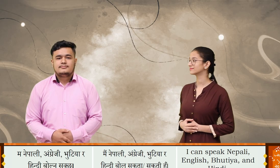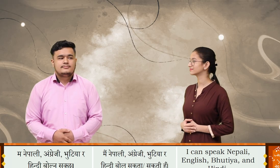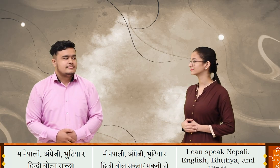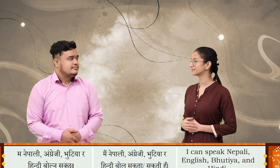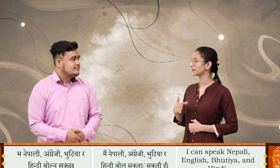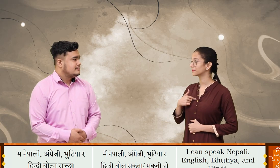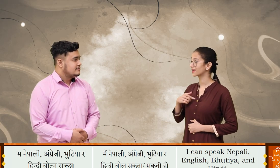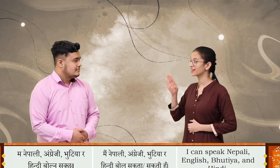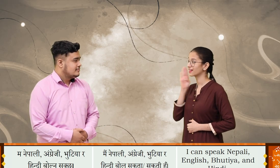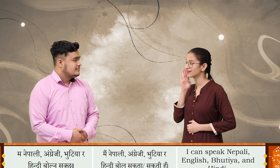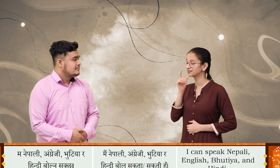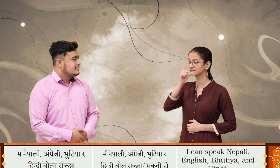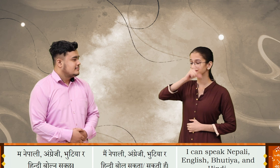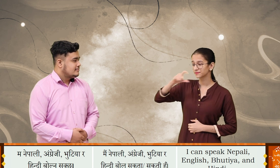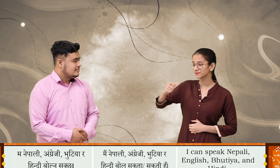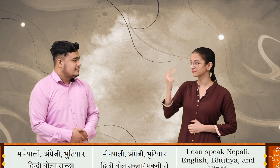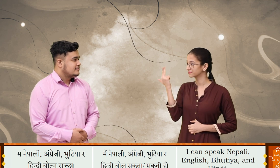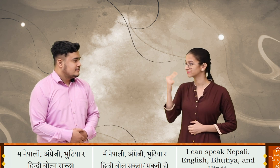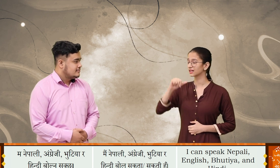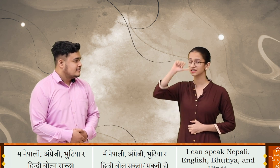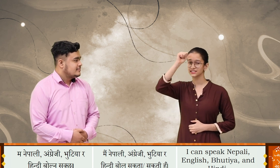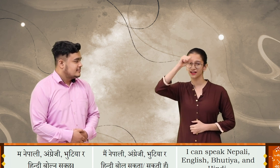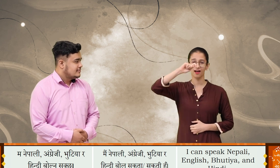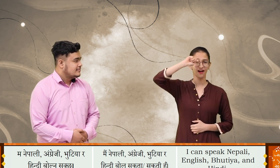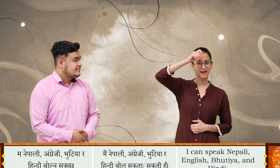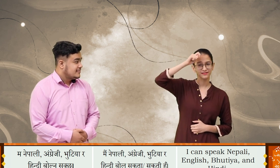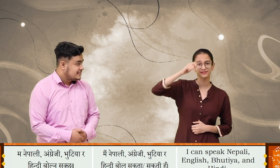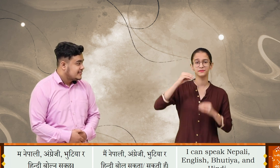म नेपाली अंग्रेजी भूटिया रहिंदी बोलना सक्छू?